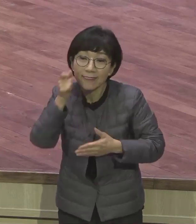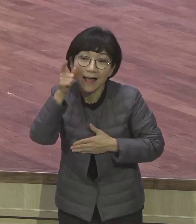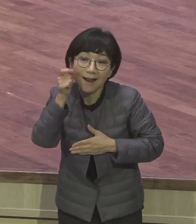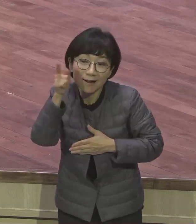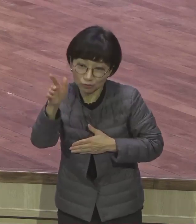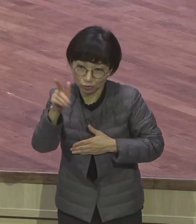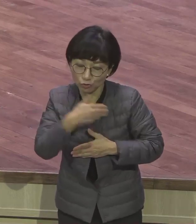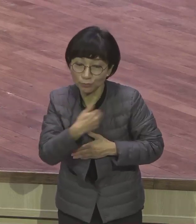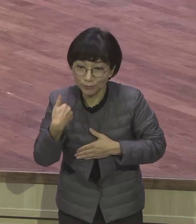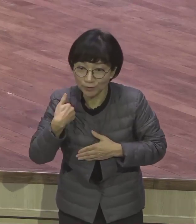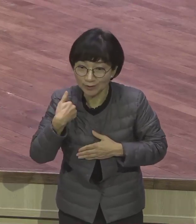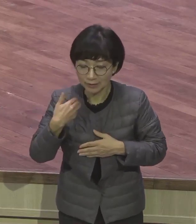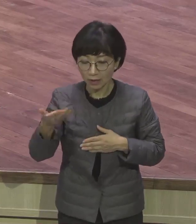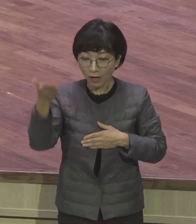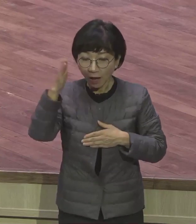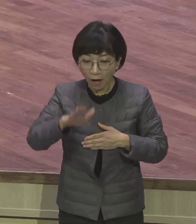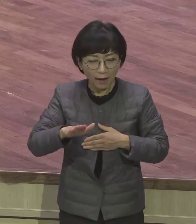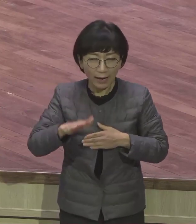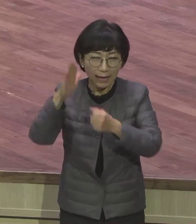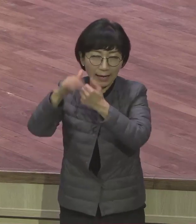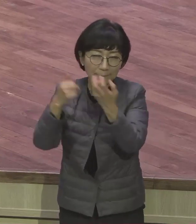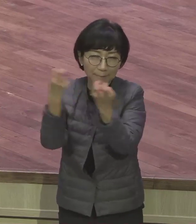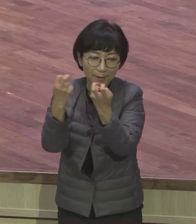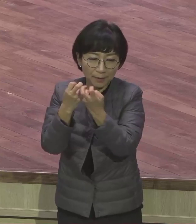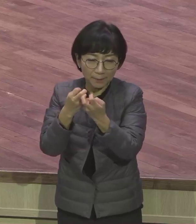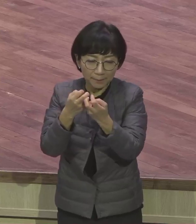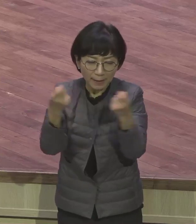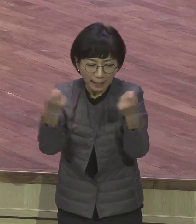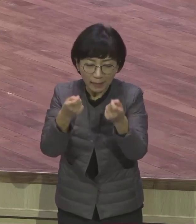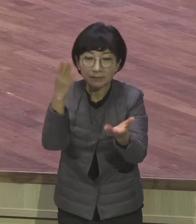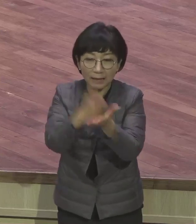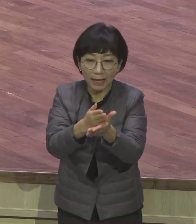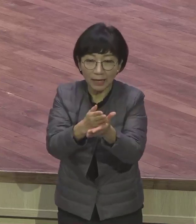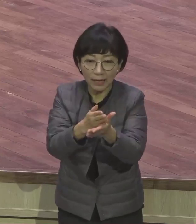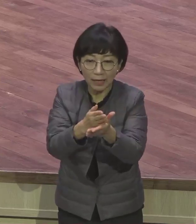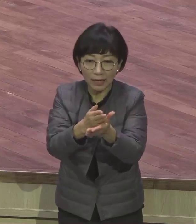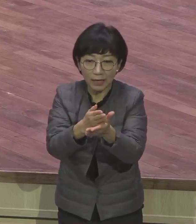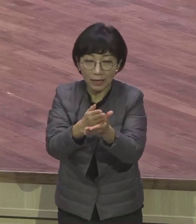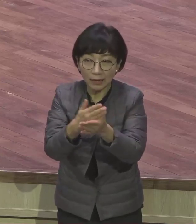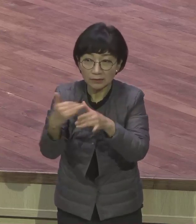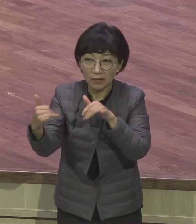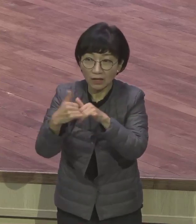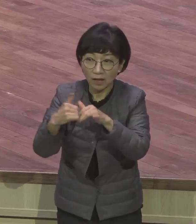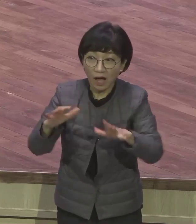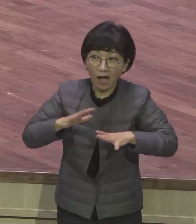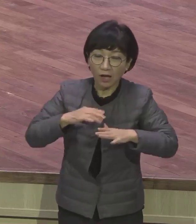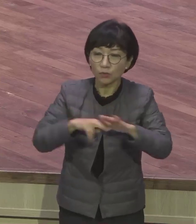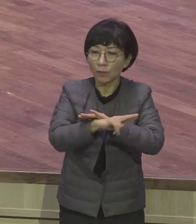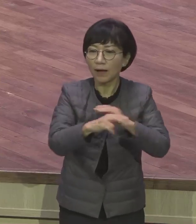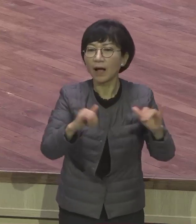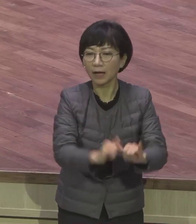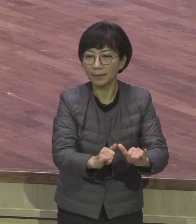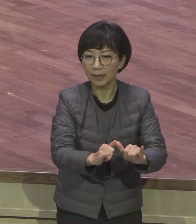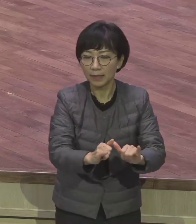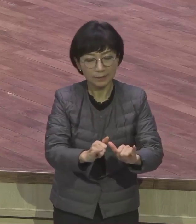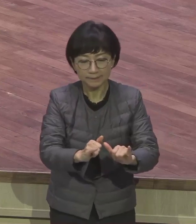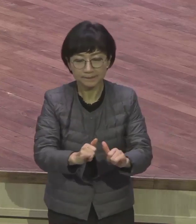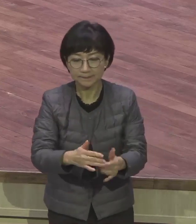블레셋이 기다려주시니까 저기에서 다시 돌아갈까 싶어서 하나님이 남쪽을 빼버린 거예요 그